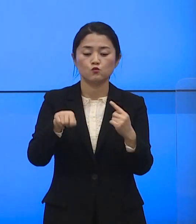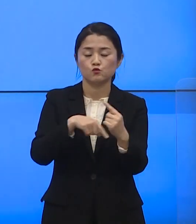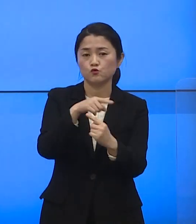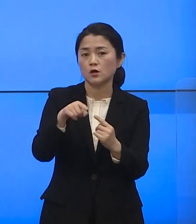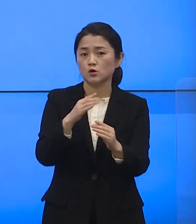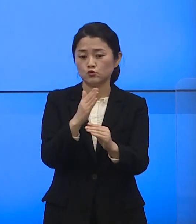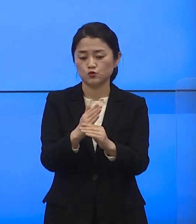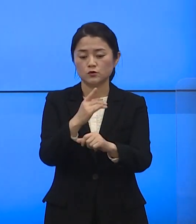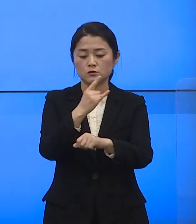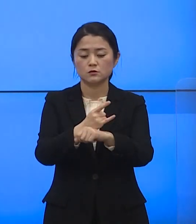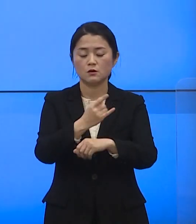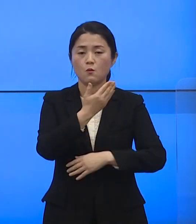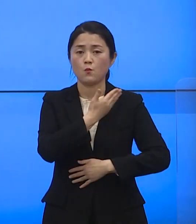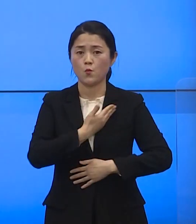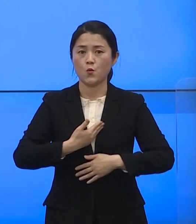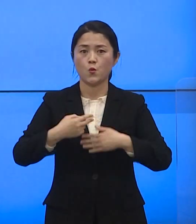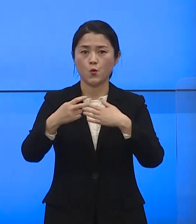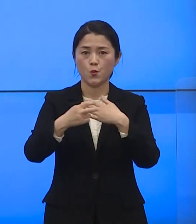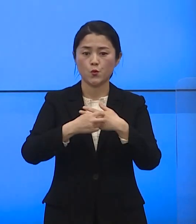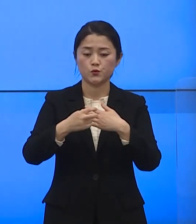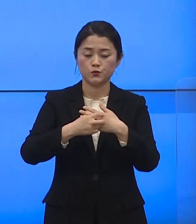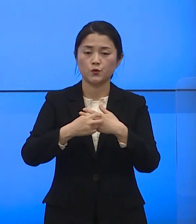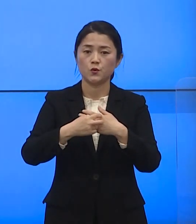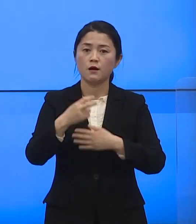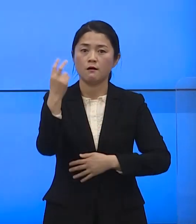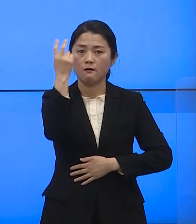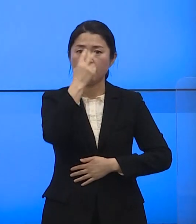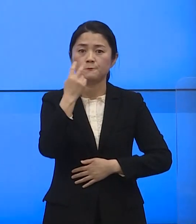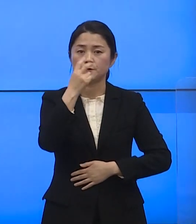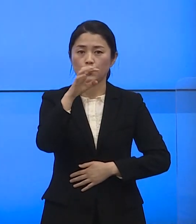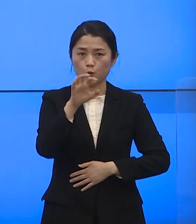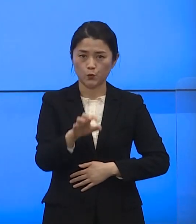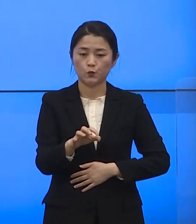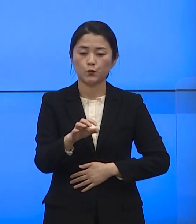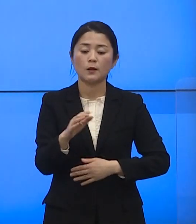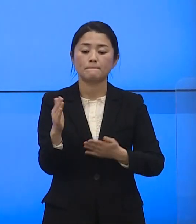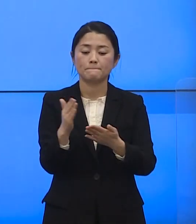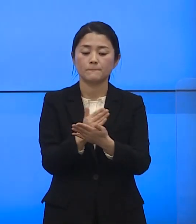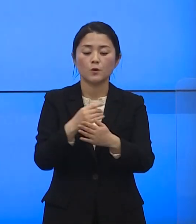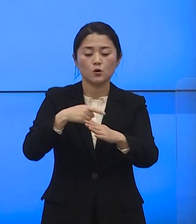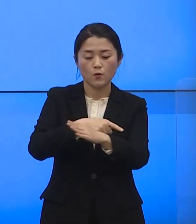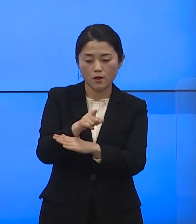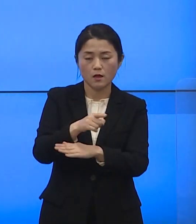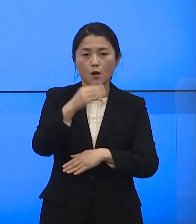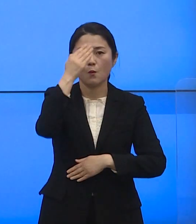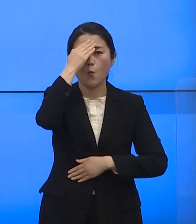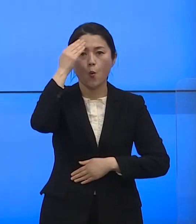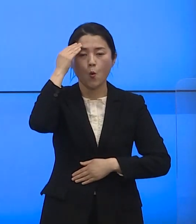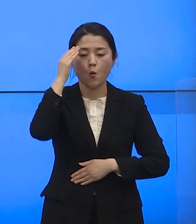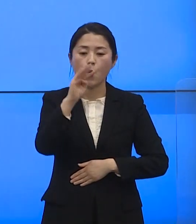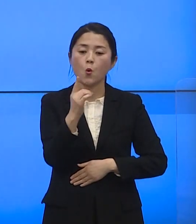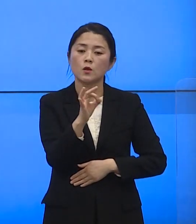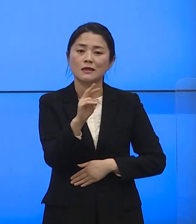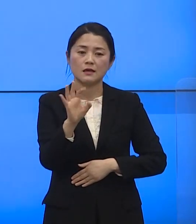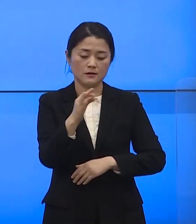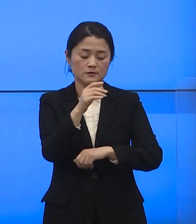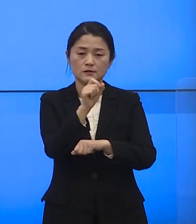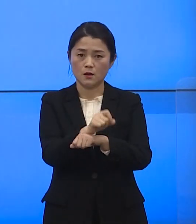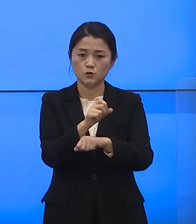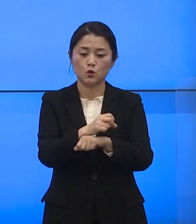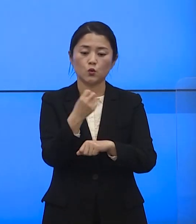중인 의성군 보건소 선별진료소와 별도로 봉양면 사무소와